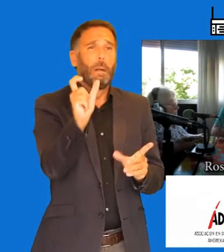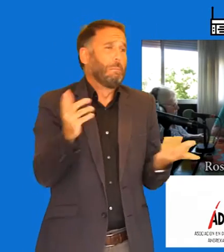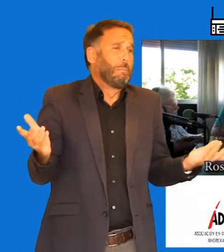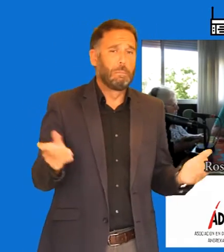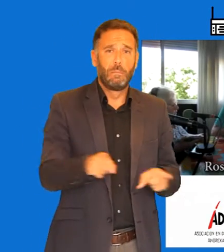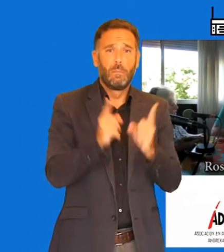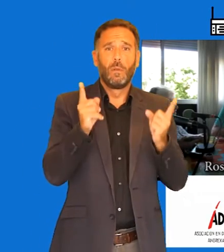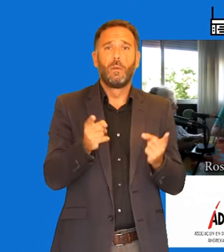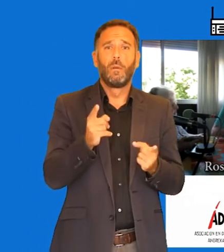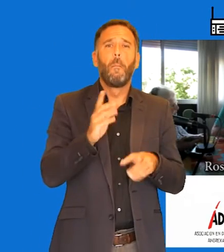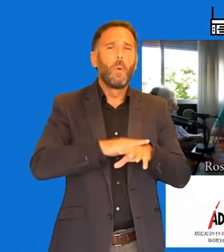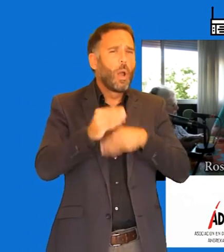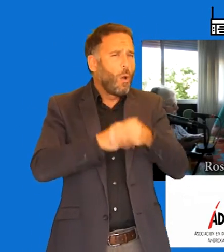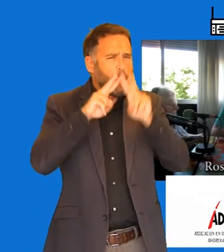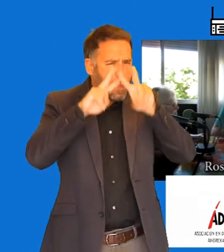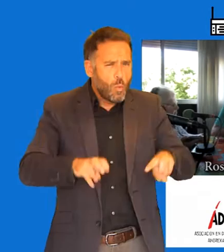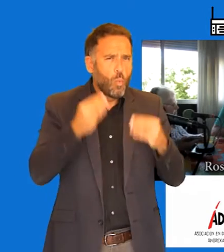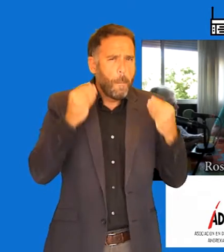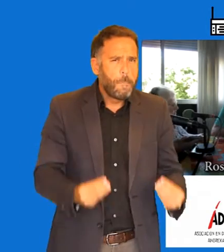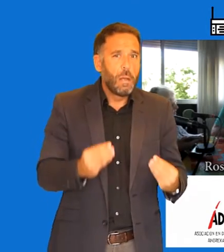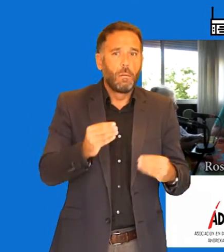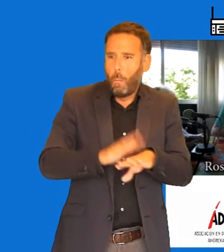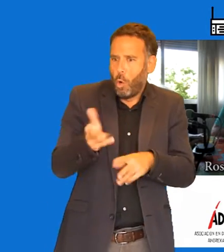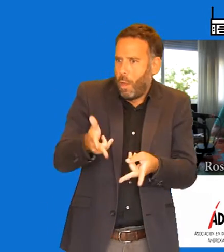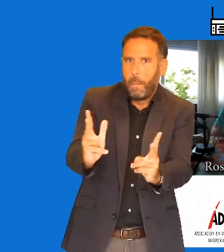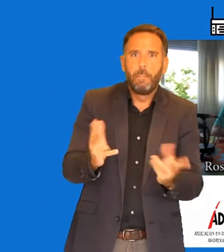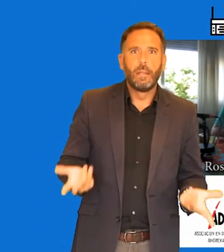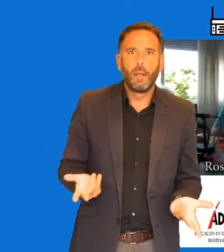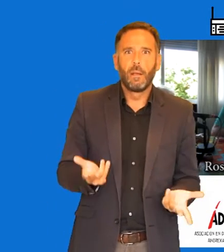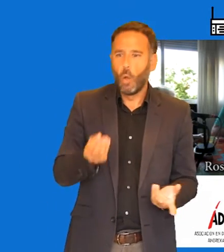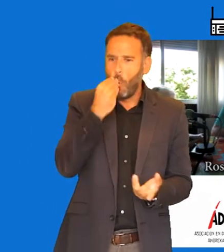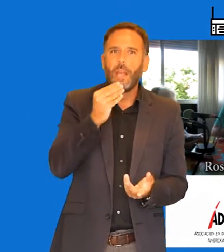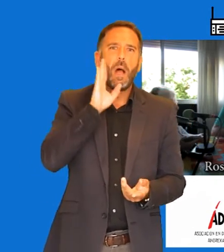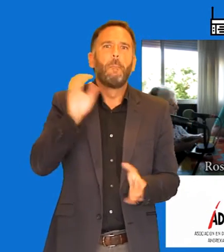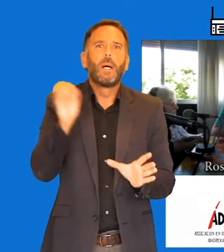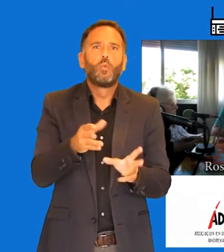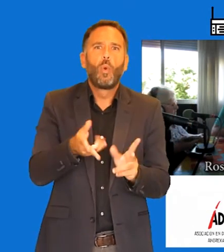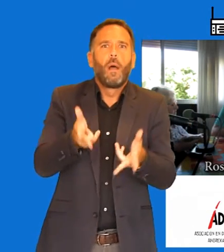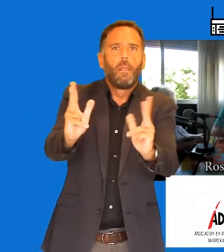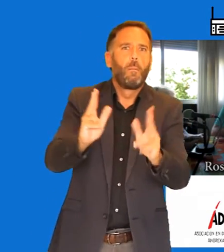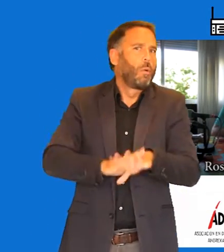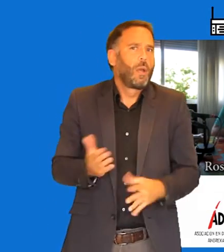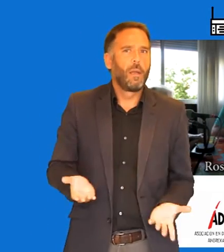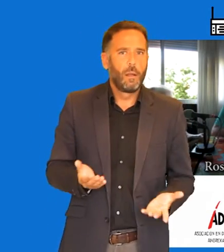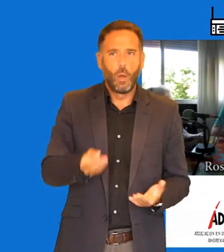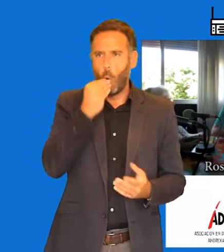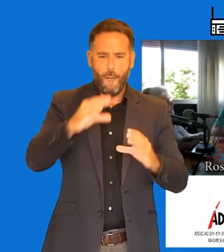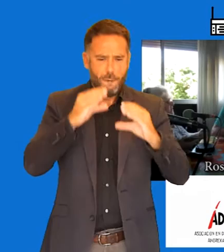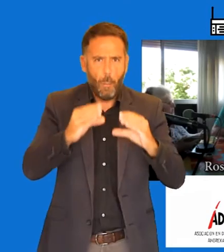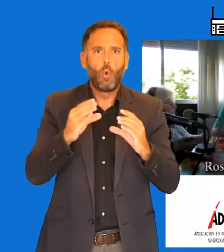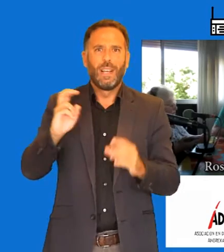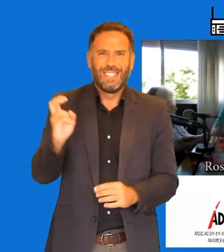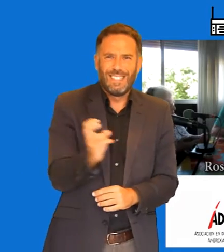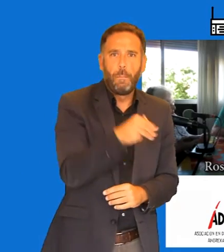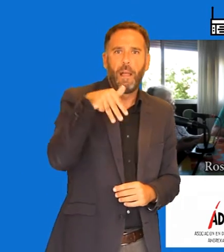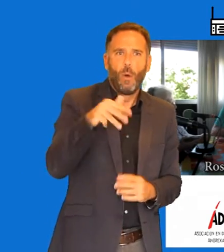estudio bien, bien, bien del estudio. porque permiten que exista esos sitios, ¿no? De comida basura. Quizás lo que debería haber es